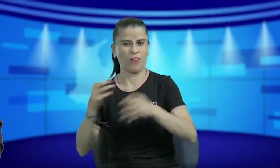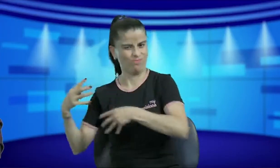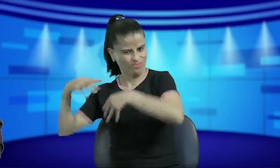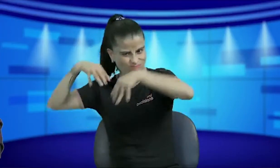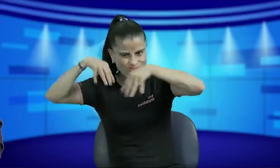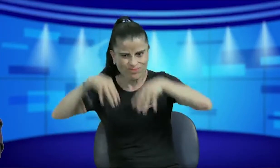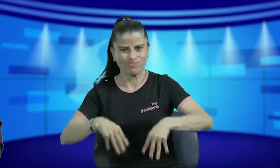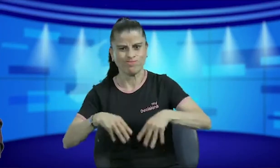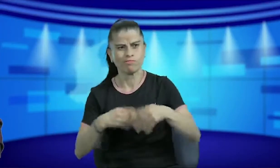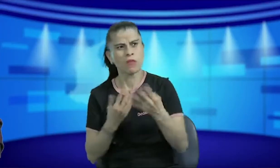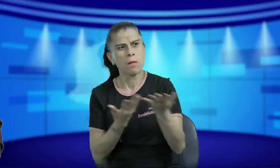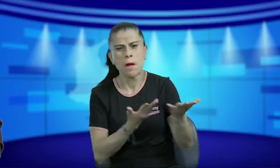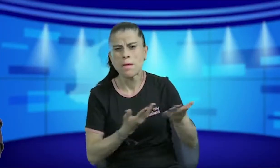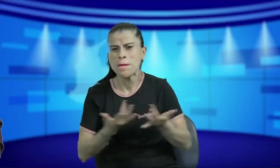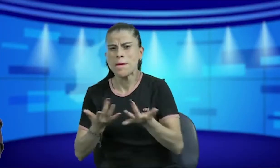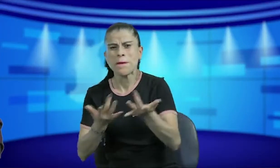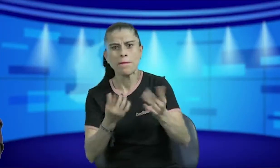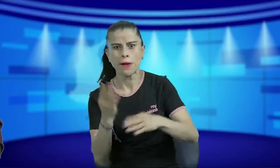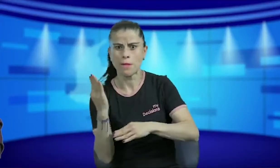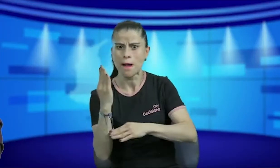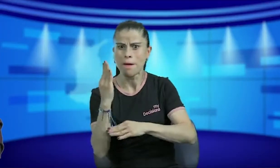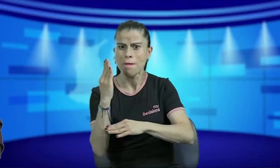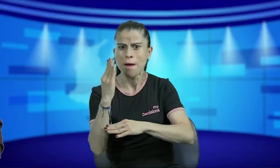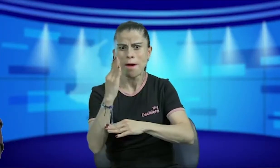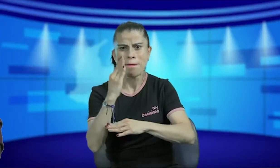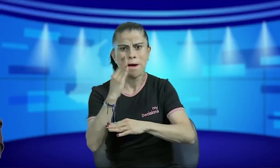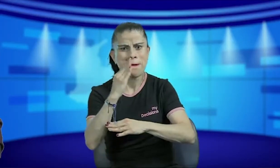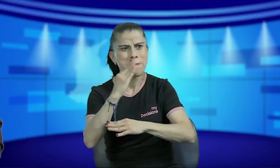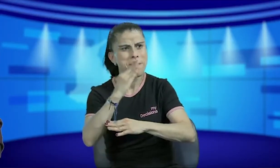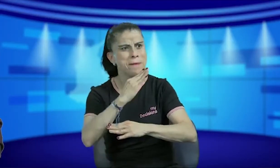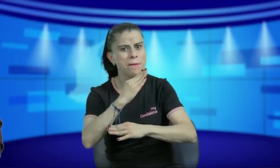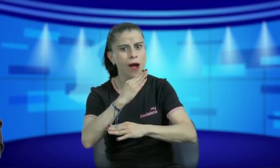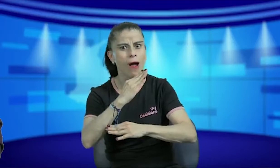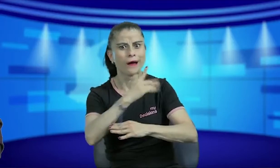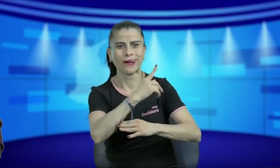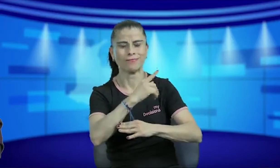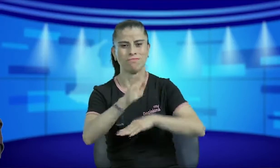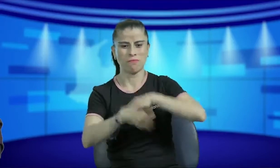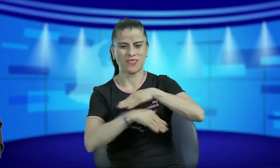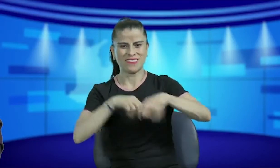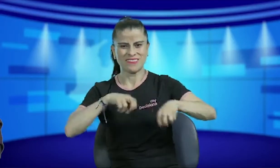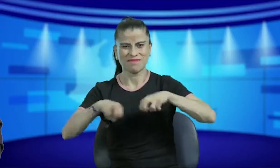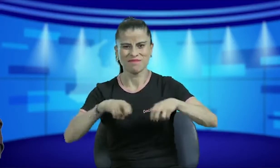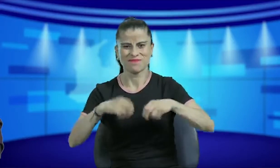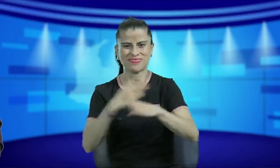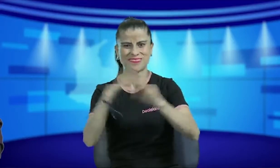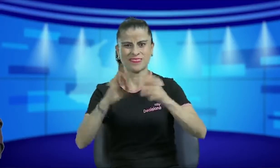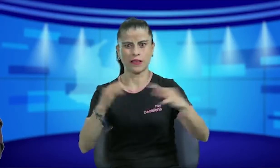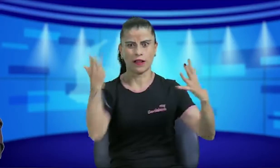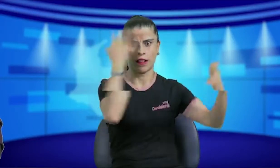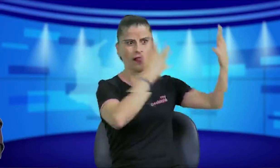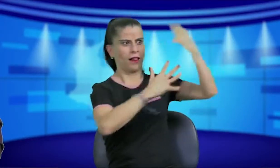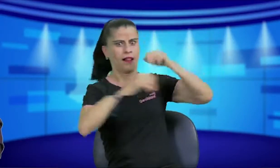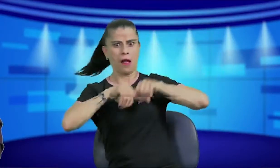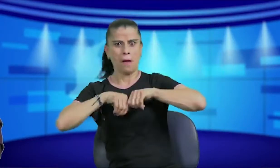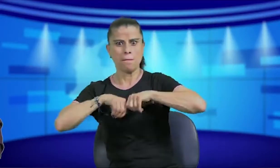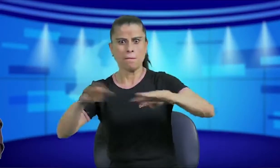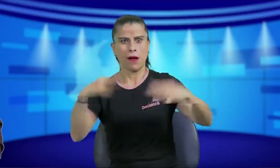automóvil, motocicleta por eso hicimos este plantón entonces estuvimos ahí bastantes horas del día pasaba el día y pues había muchas